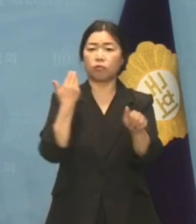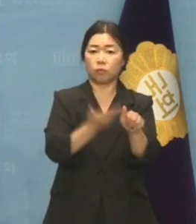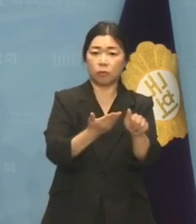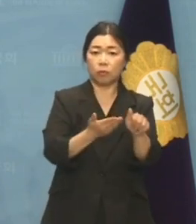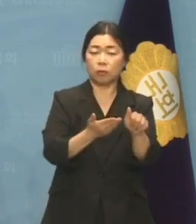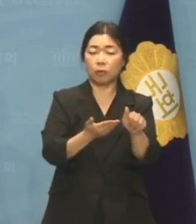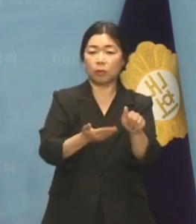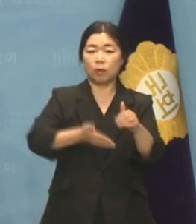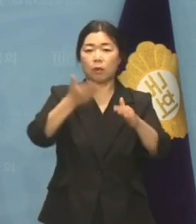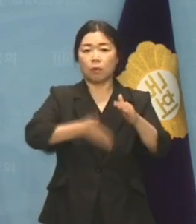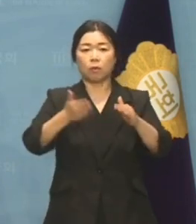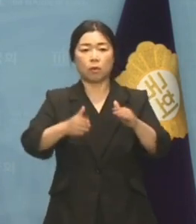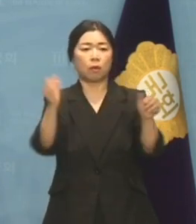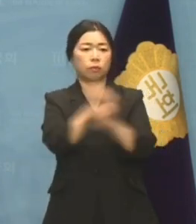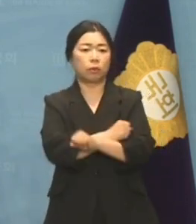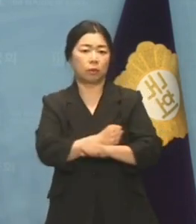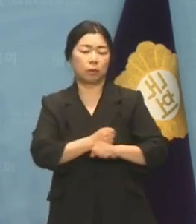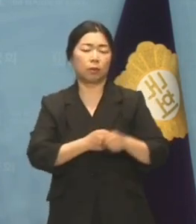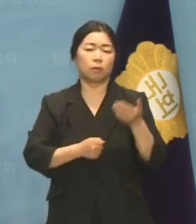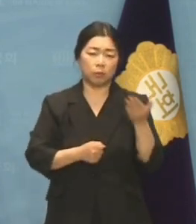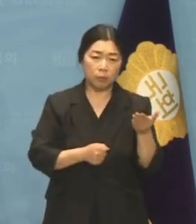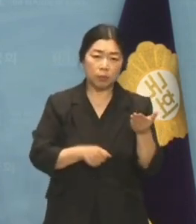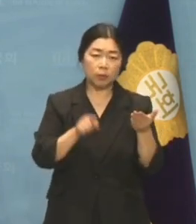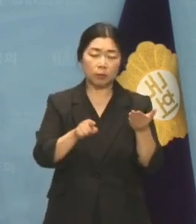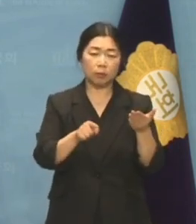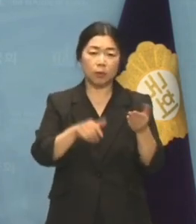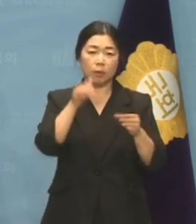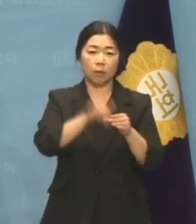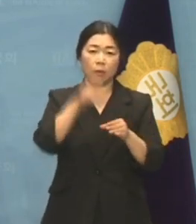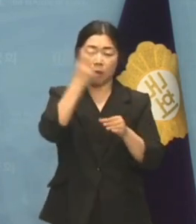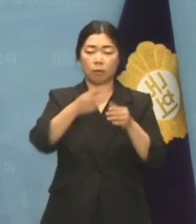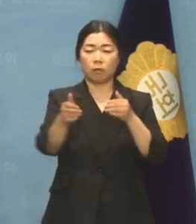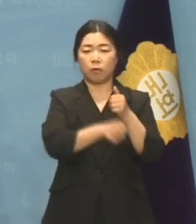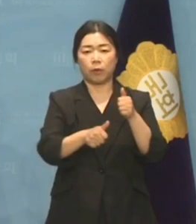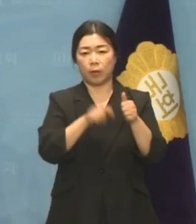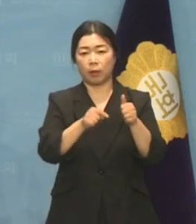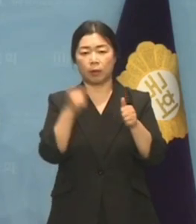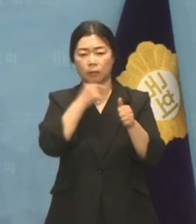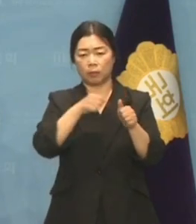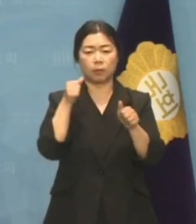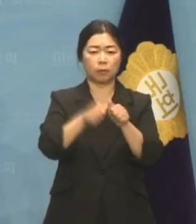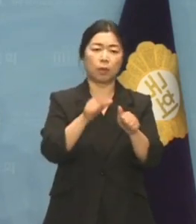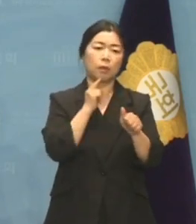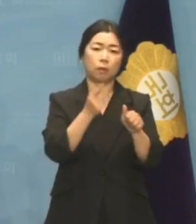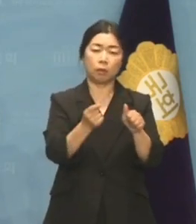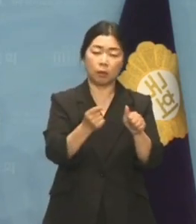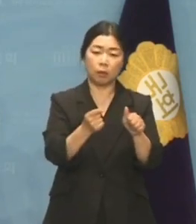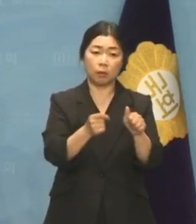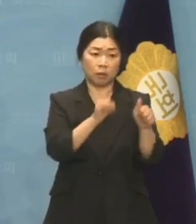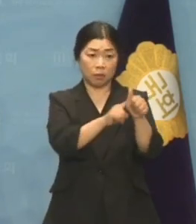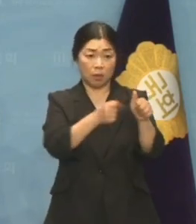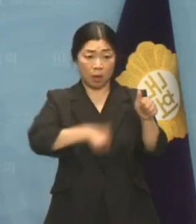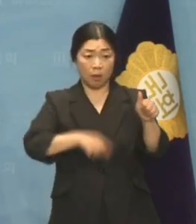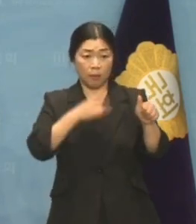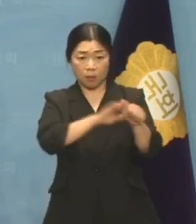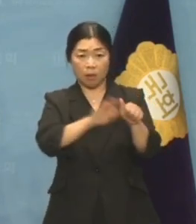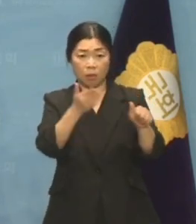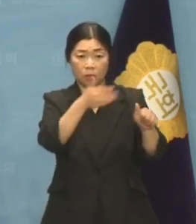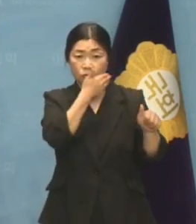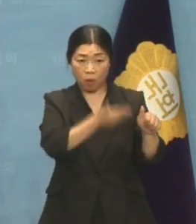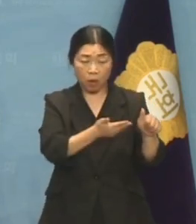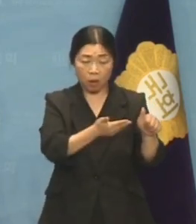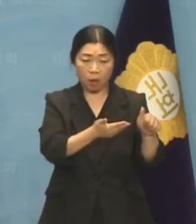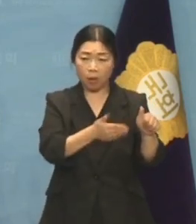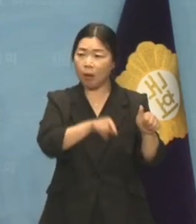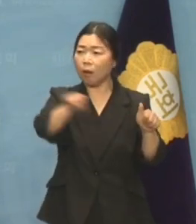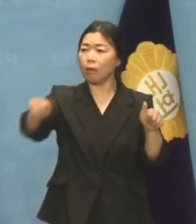무너뜨린 선관위 고위직을 향한 무거운 일침으로 보입니다. 네 자식만 잘되는 것이 중요하냐